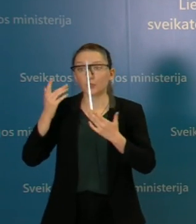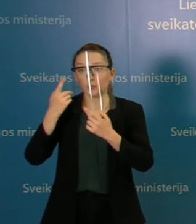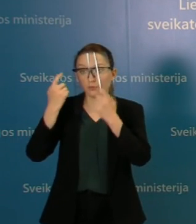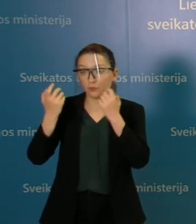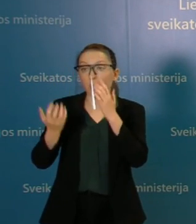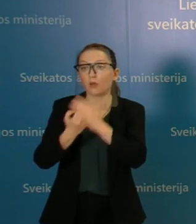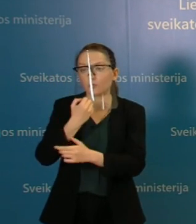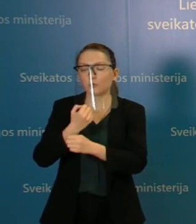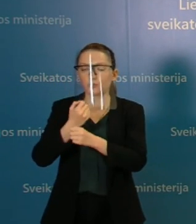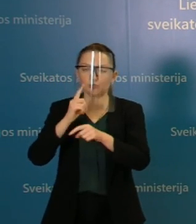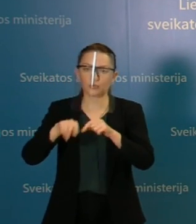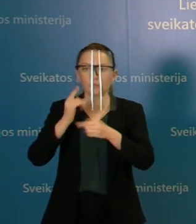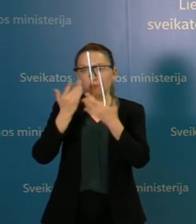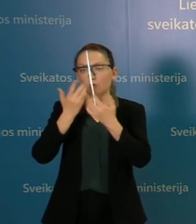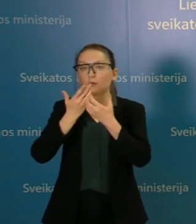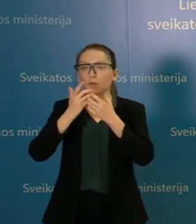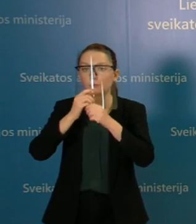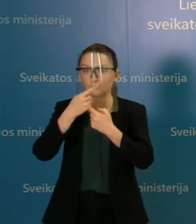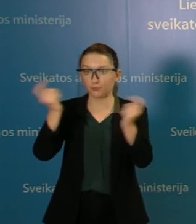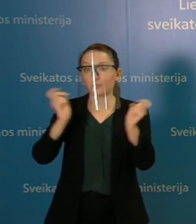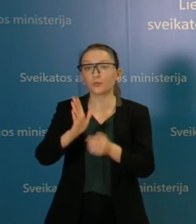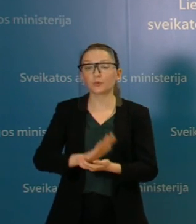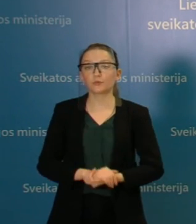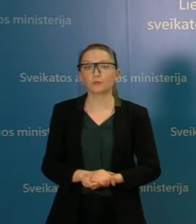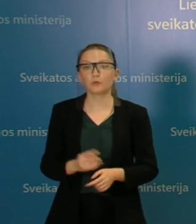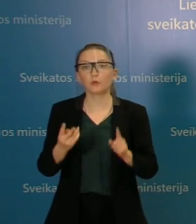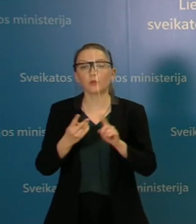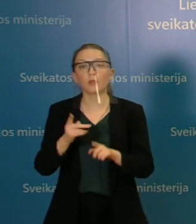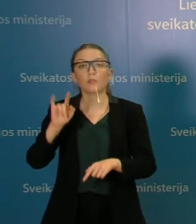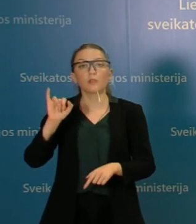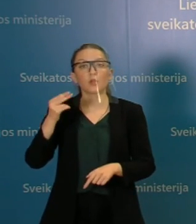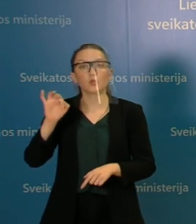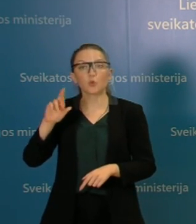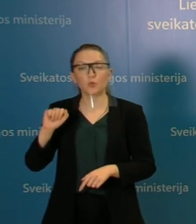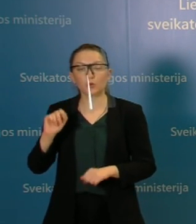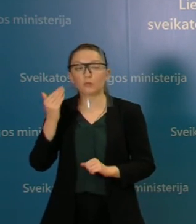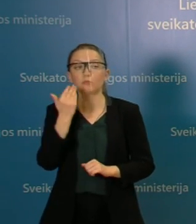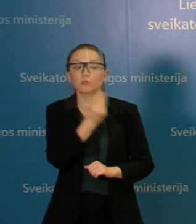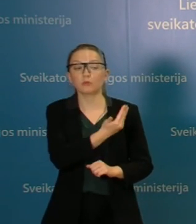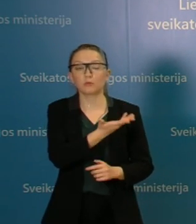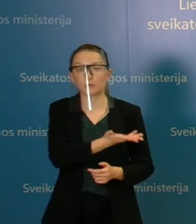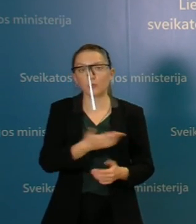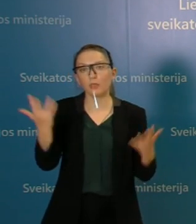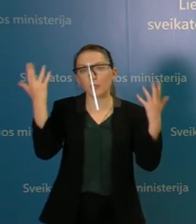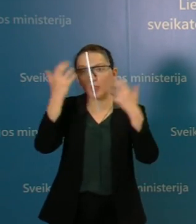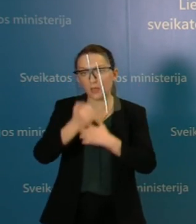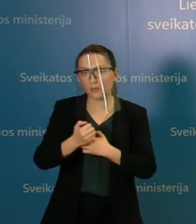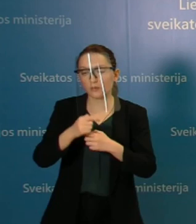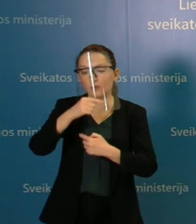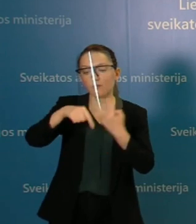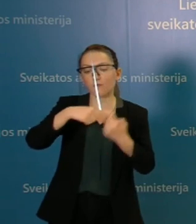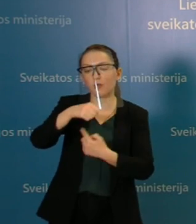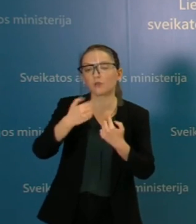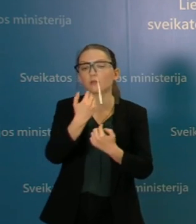mes juos nebejotinai paskelbsim. Ir dar vienas Dainoras klausimas būtų, naktinio verslo